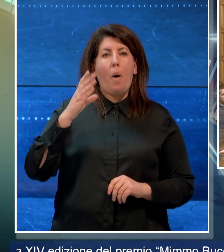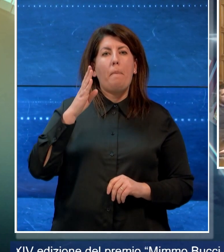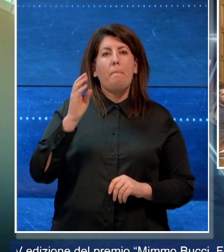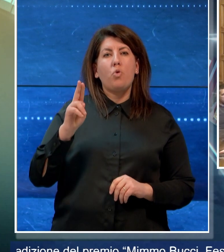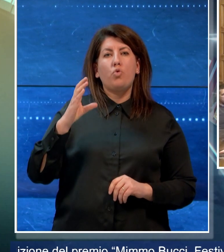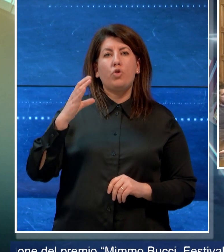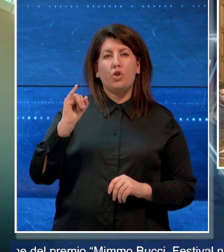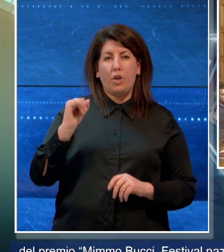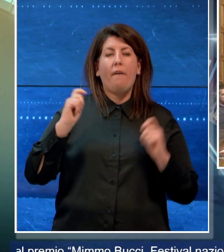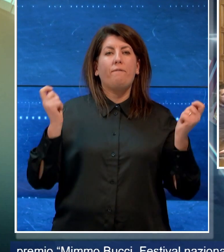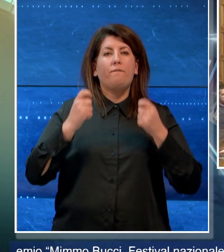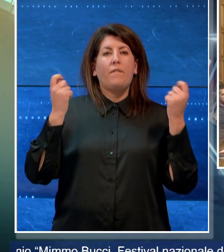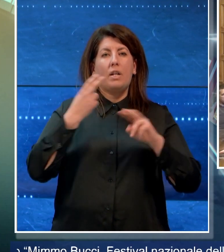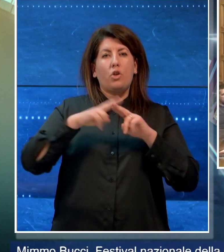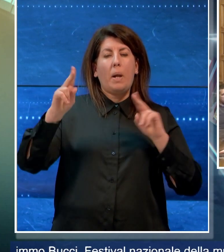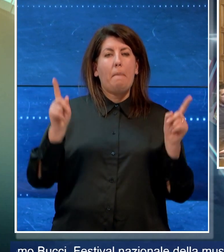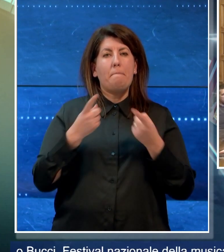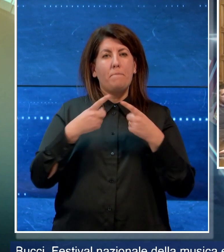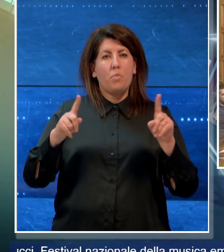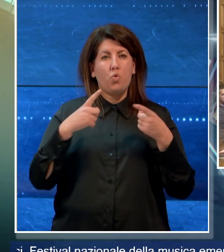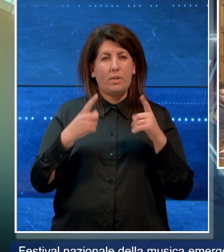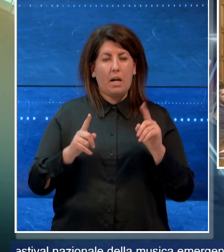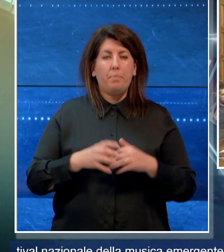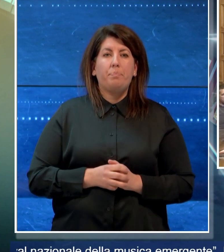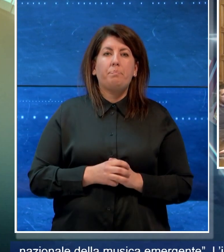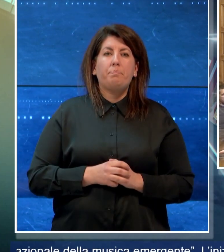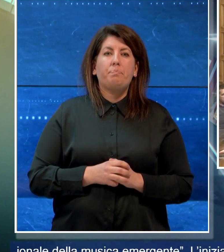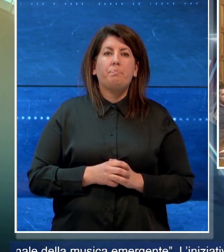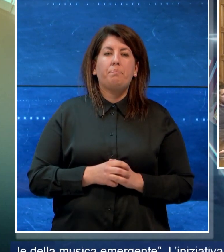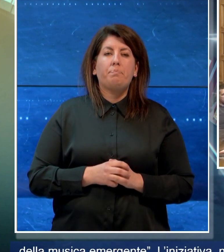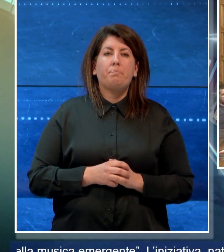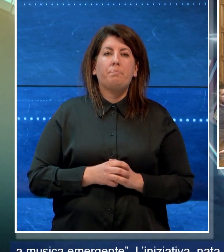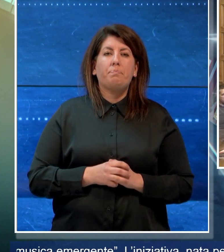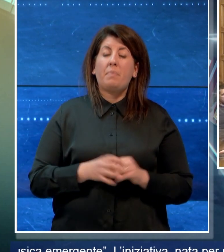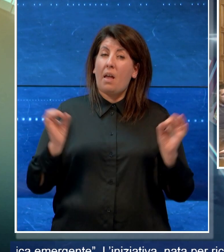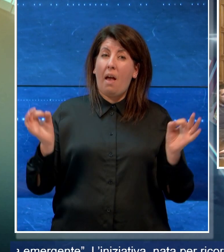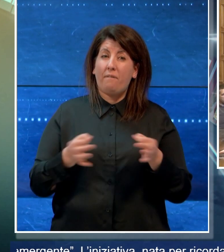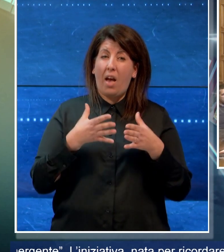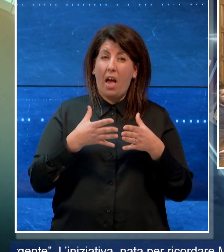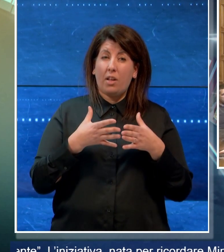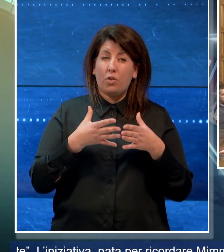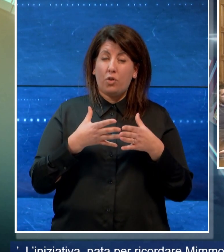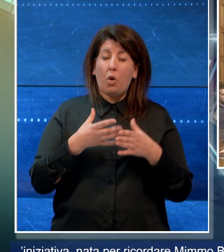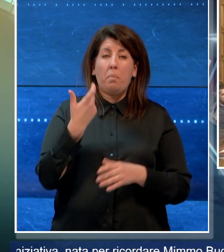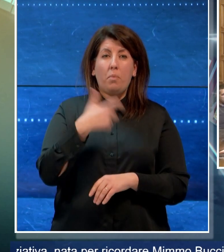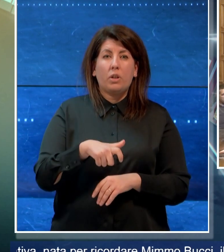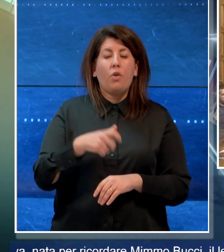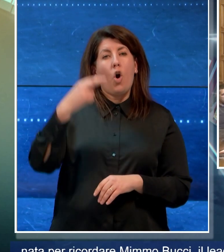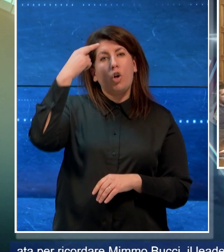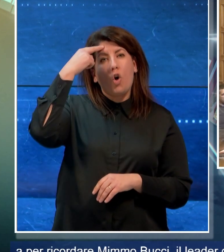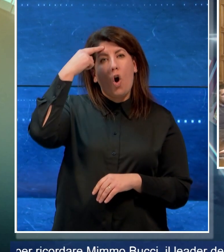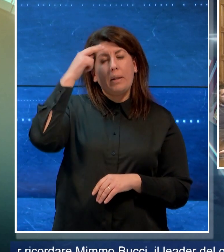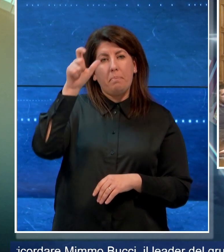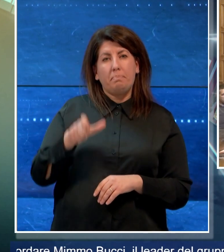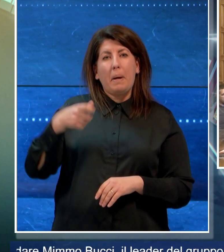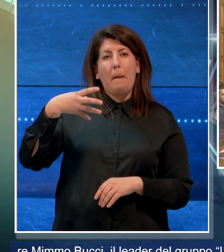della Musica Emergente. L'iniziativa, nata per ricordare Mimmo, il leader del gruppo